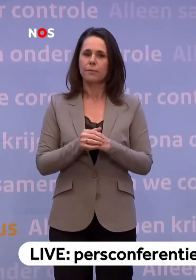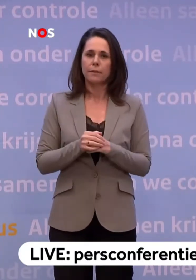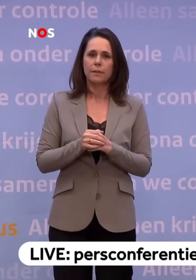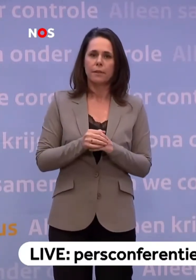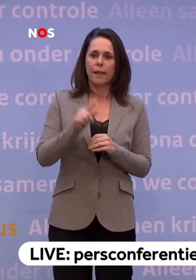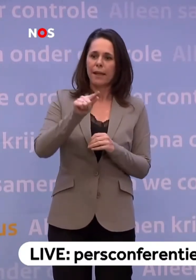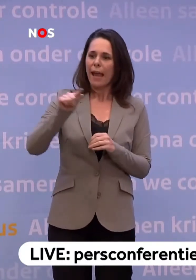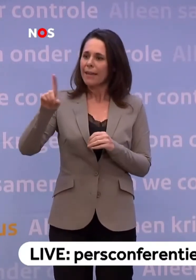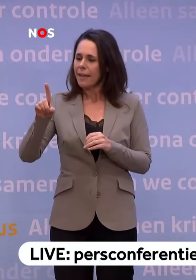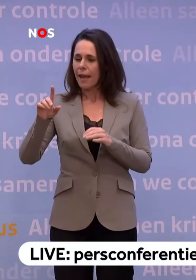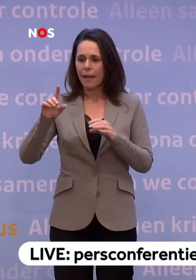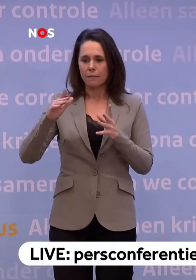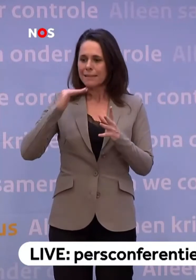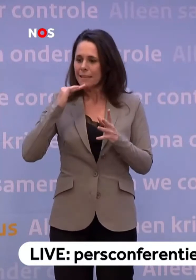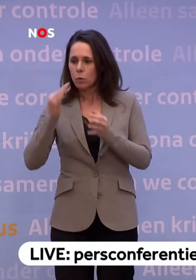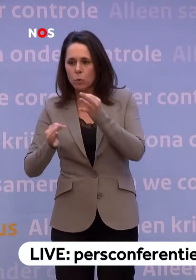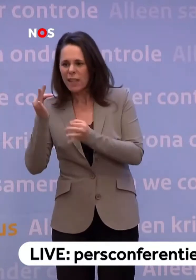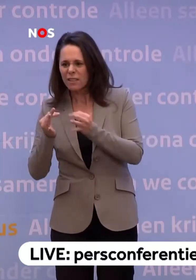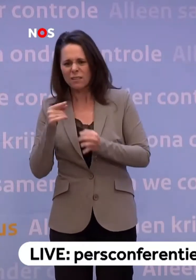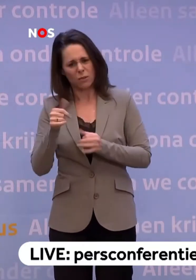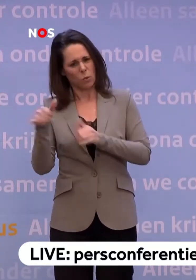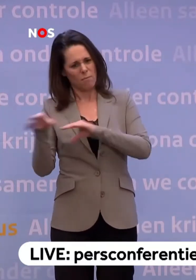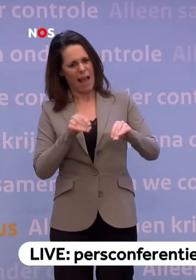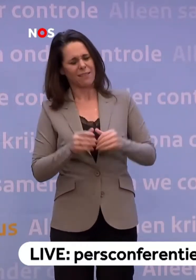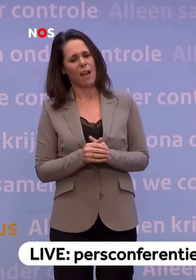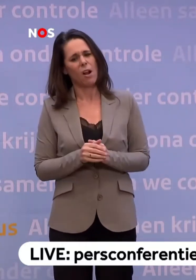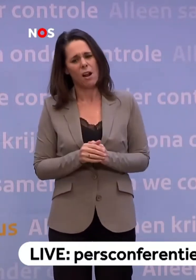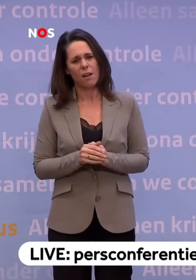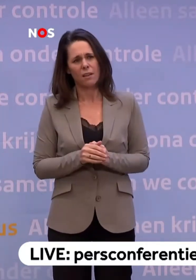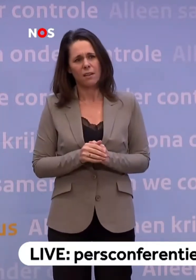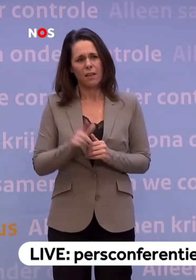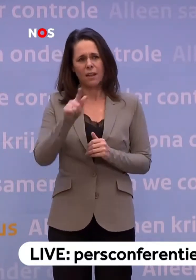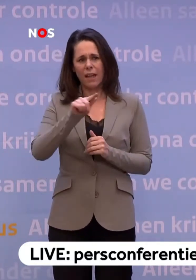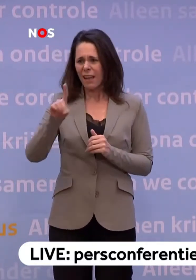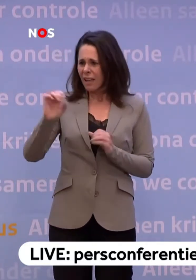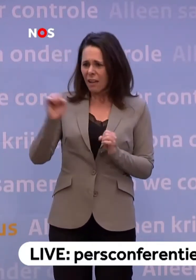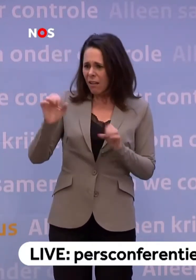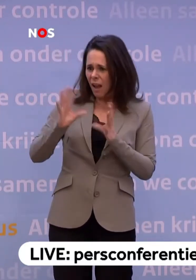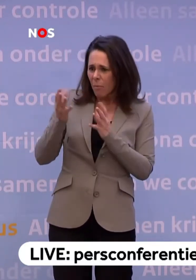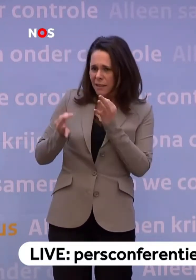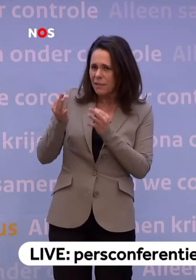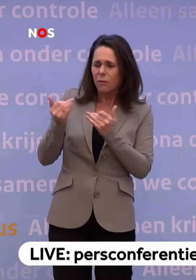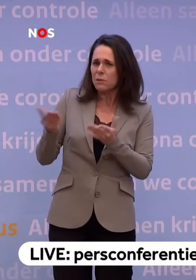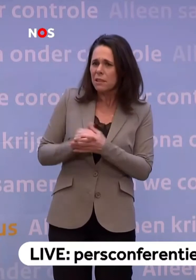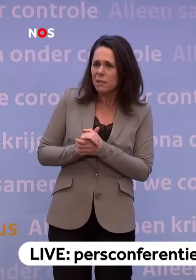kunnen dat testen niet aan... ...maar is het dan wel de juiste maatregel... ...en hoe komt het dan dat die GGD'en het testen niet aankunnen? Nou, kijk, hoe een GGD